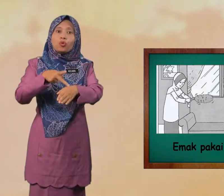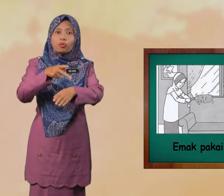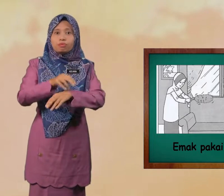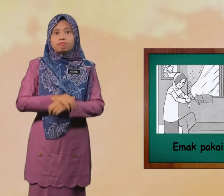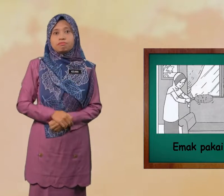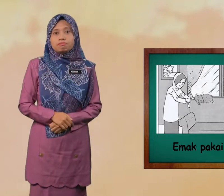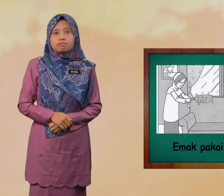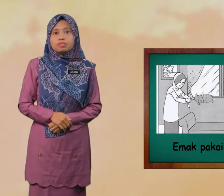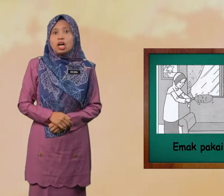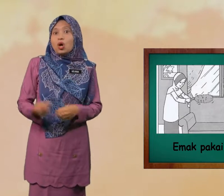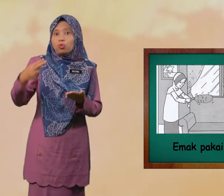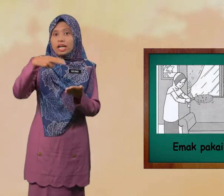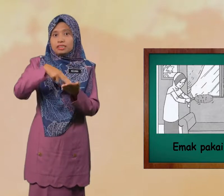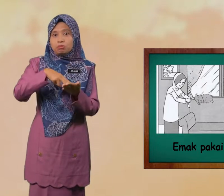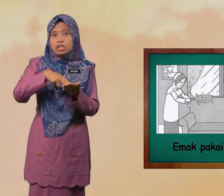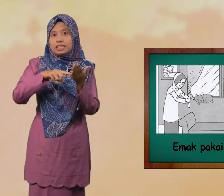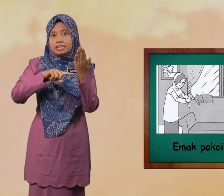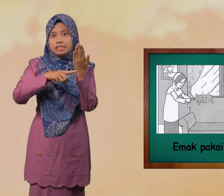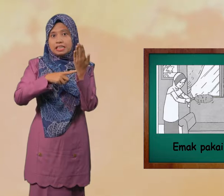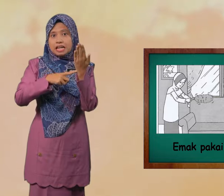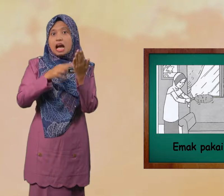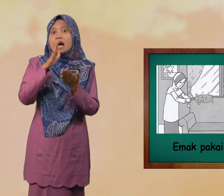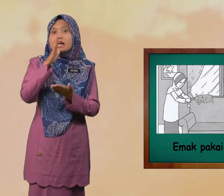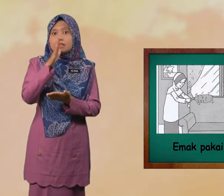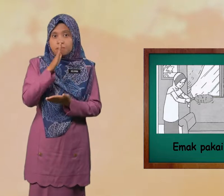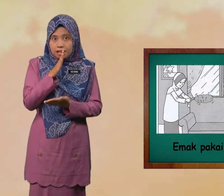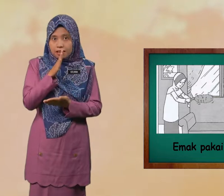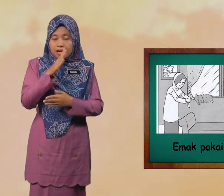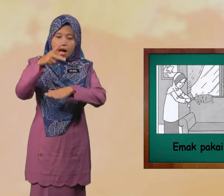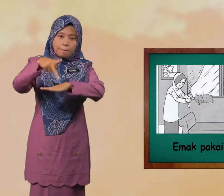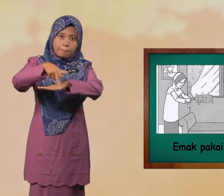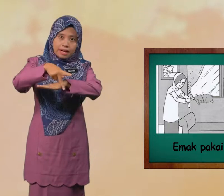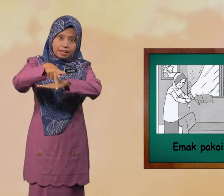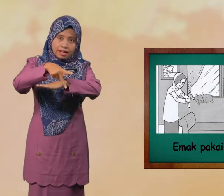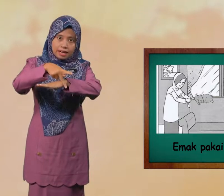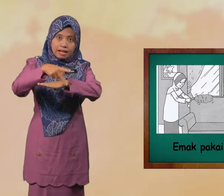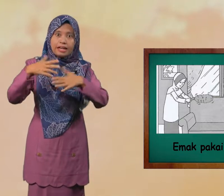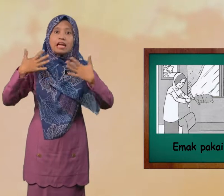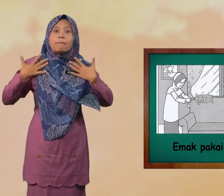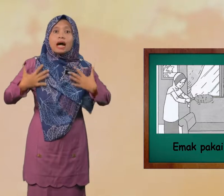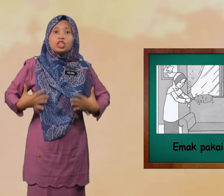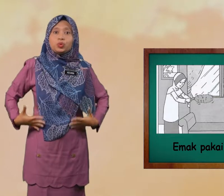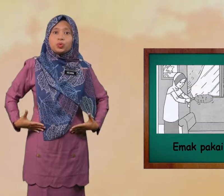Ulang Semula Emak Pakai Baju